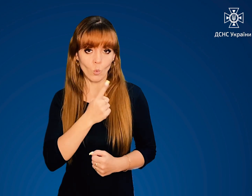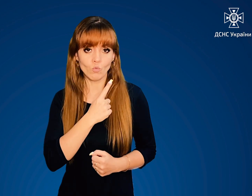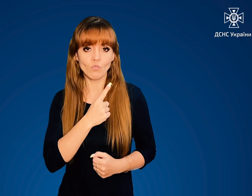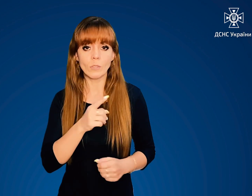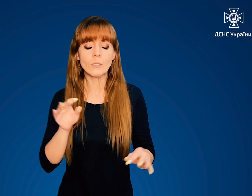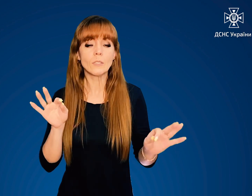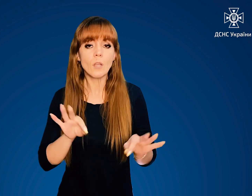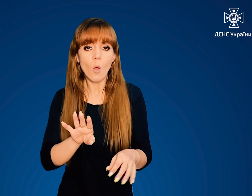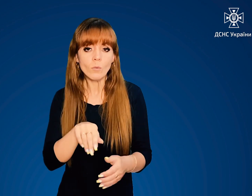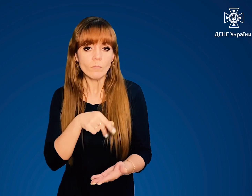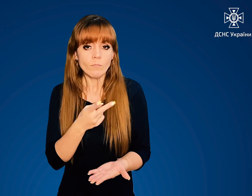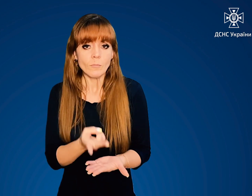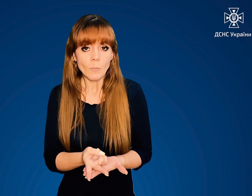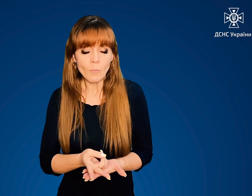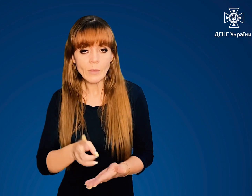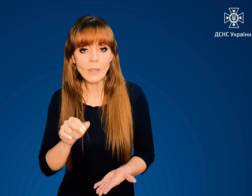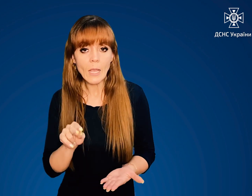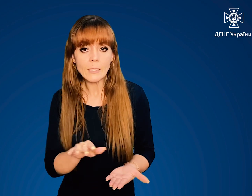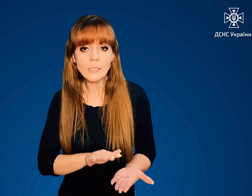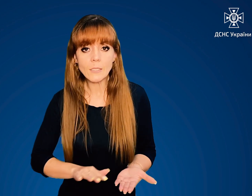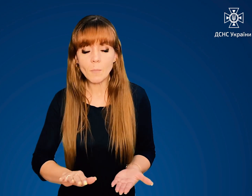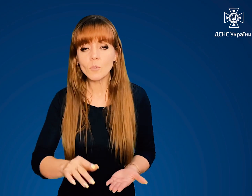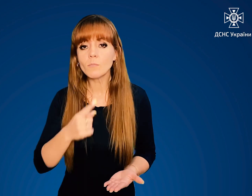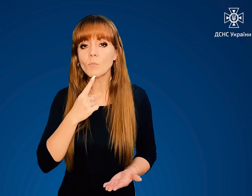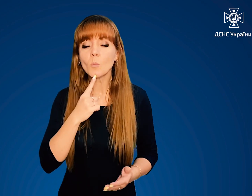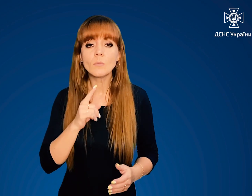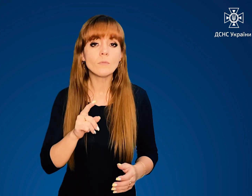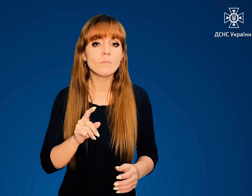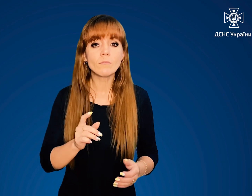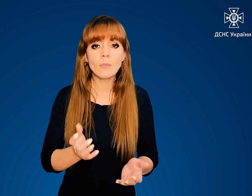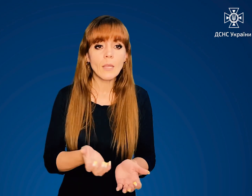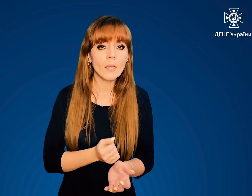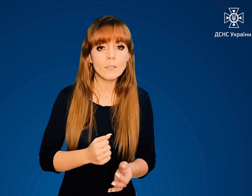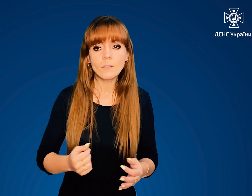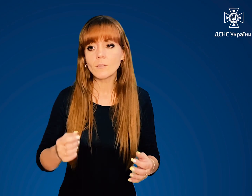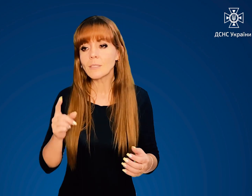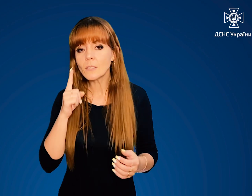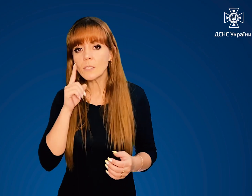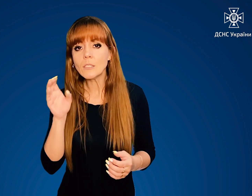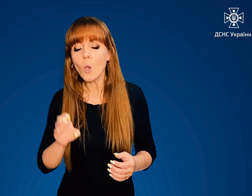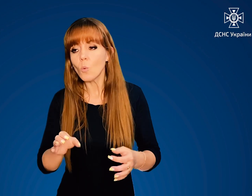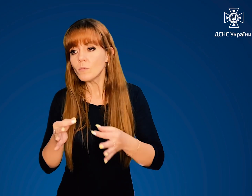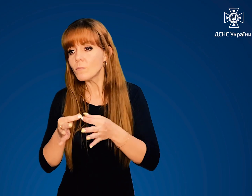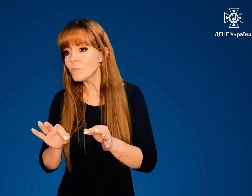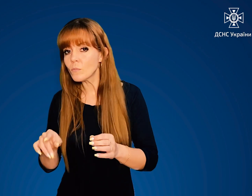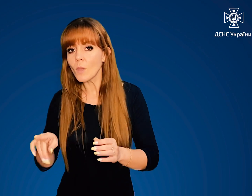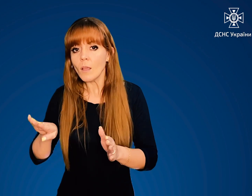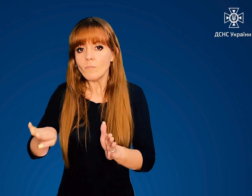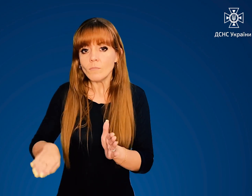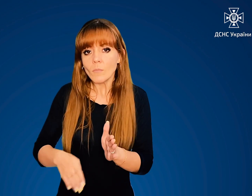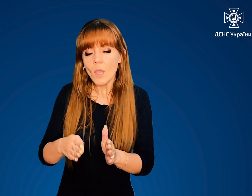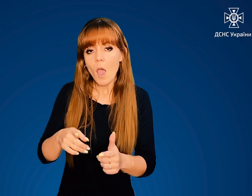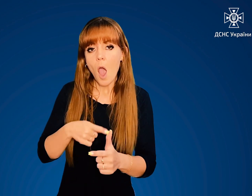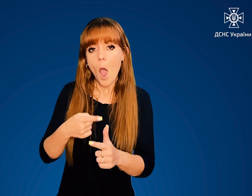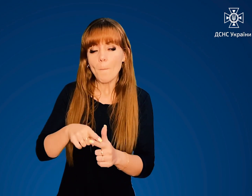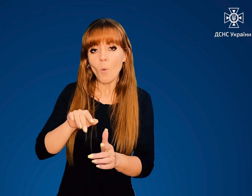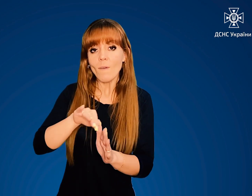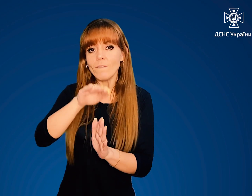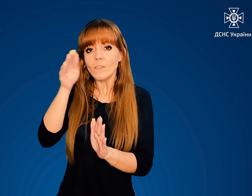Лягайте на землю. Спробуйте знайти в секундній доступності заглиблення або виступ, за